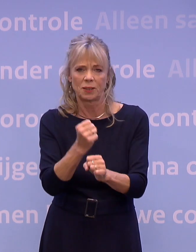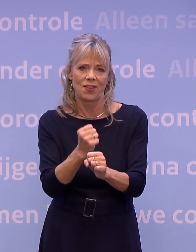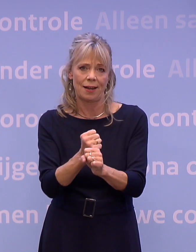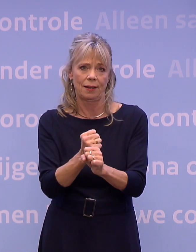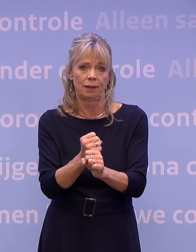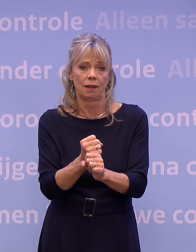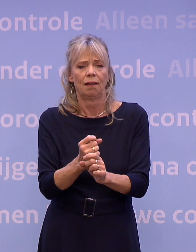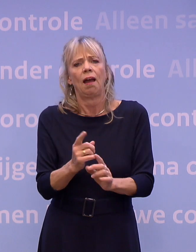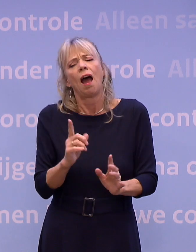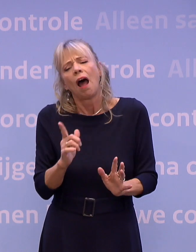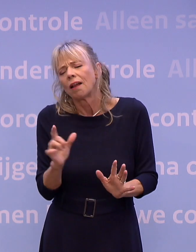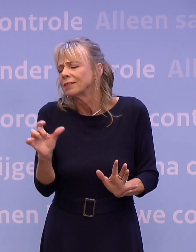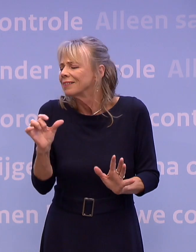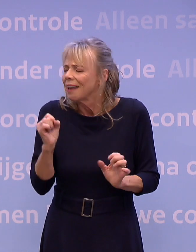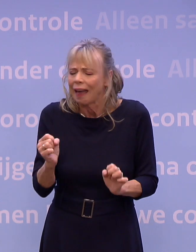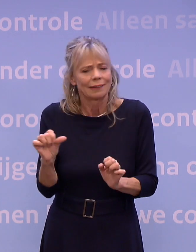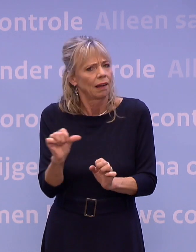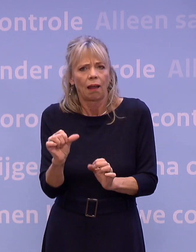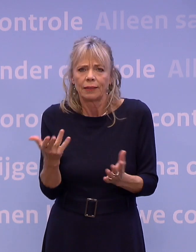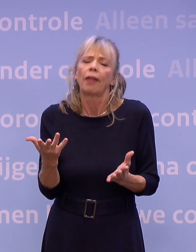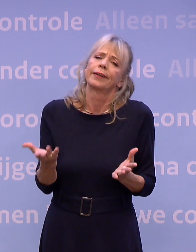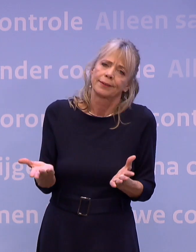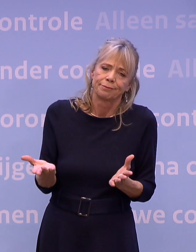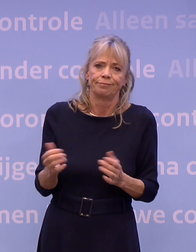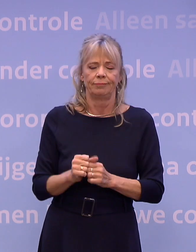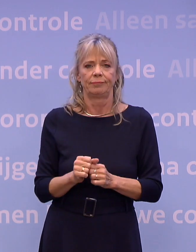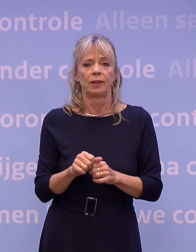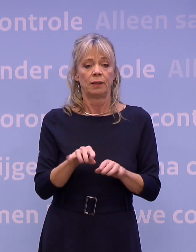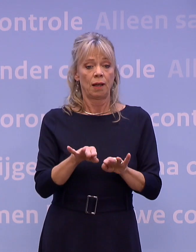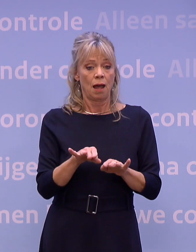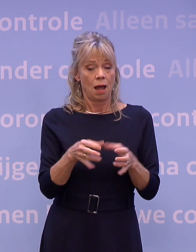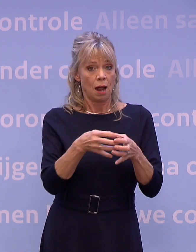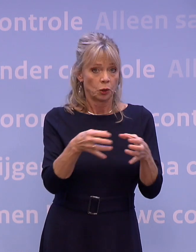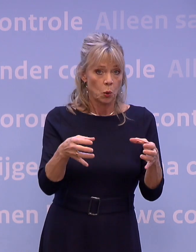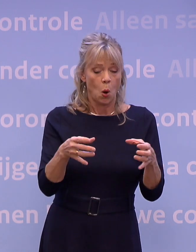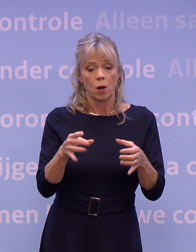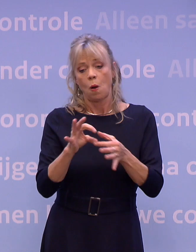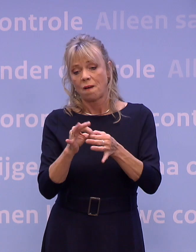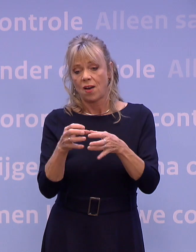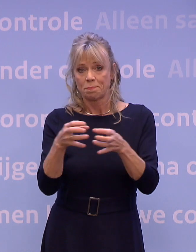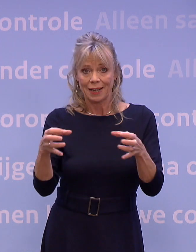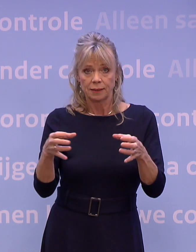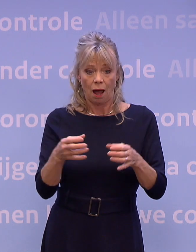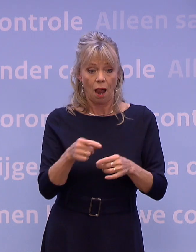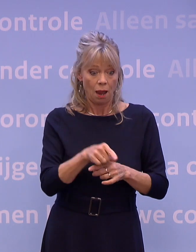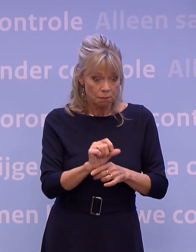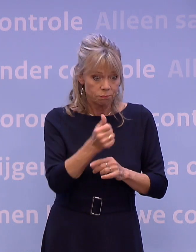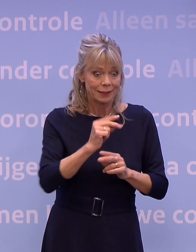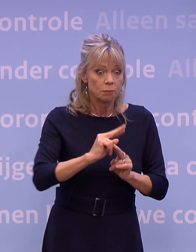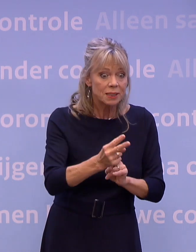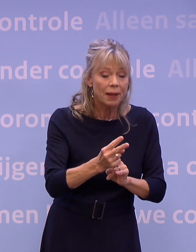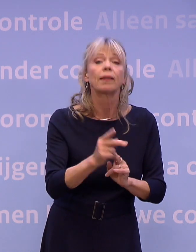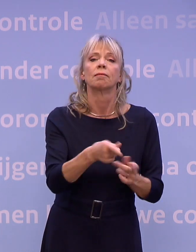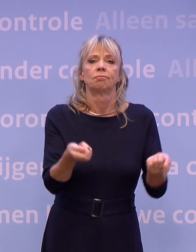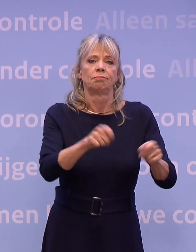anders kan. En als er op een kantoor of fabriekshal een bronbesmetting plaatsvindt, dan kan die locatie voor twee weken worden